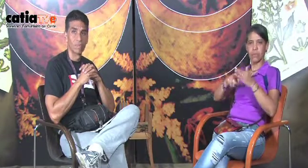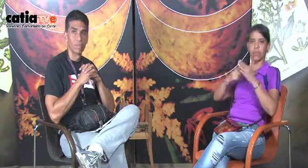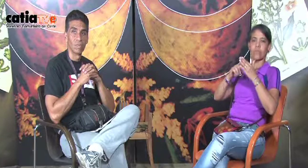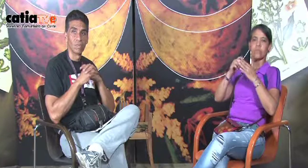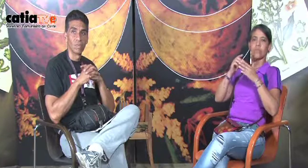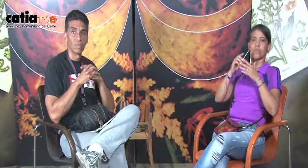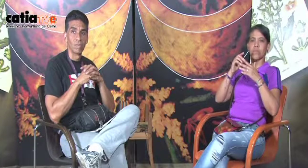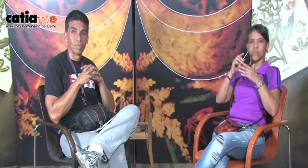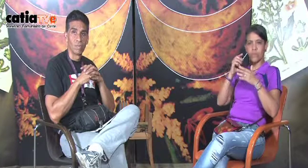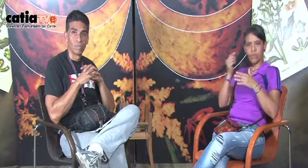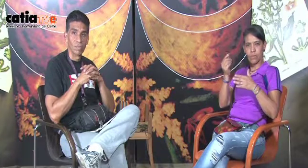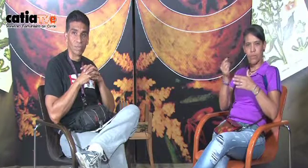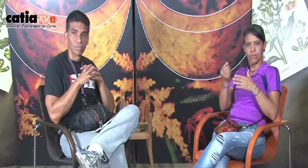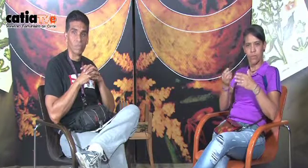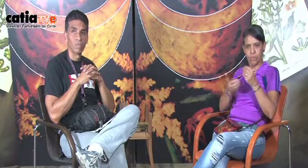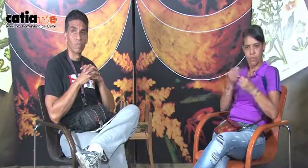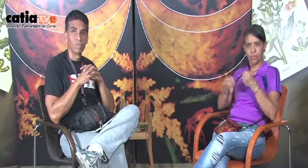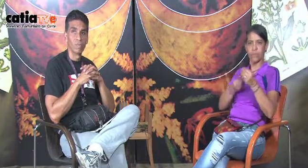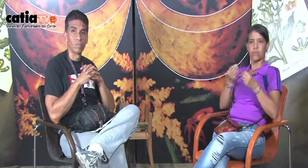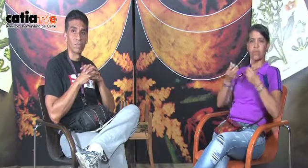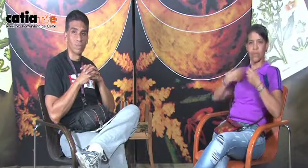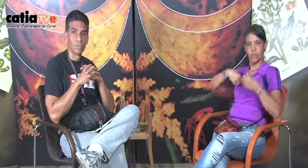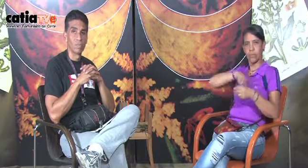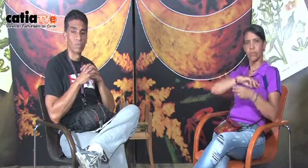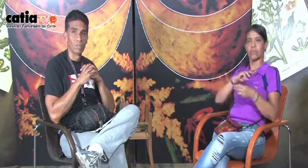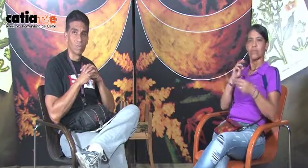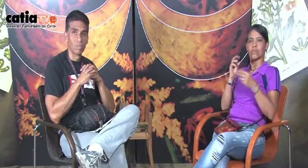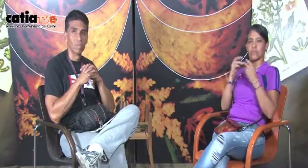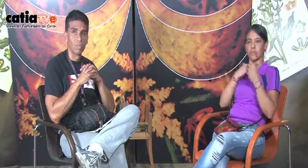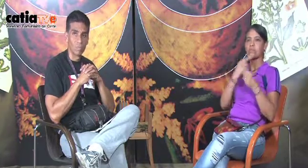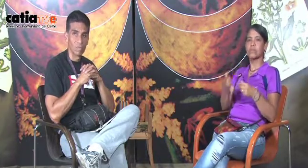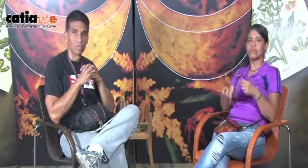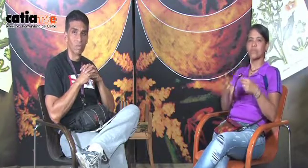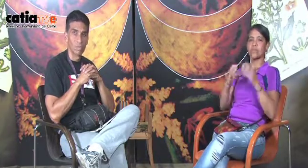y reuniones que ha hecho como nuestro vocero de Colatel.